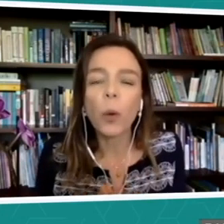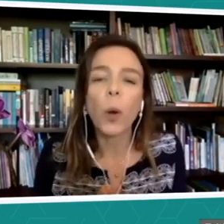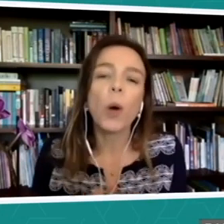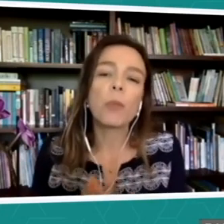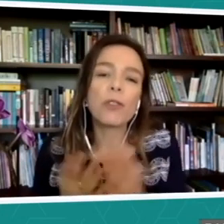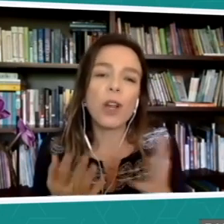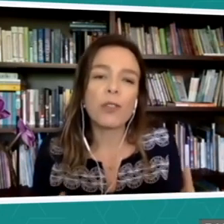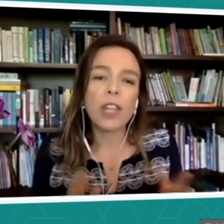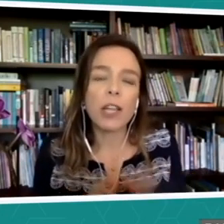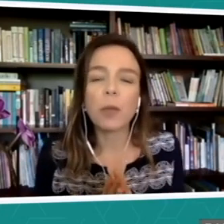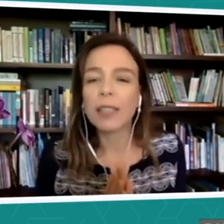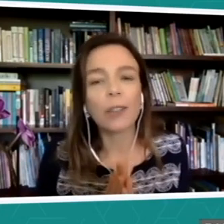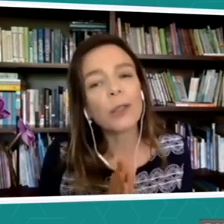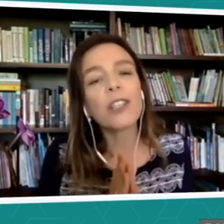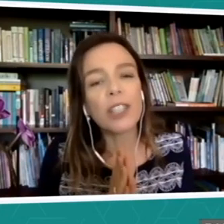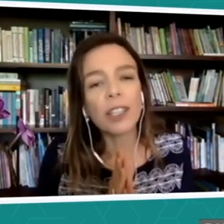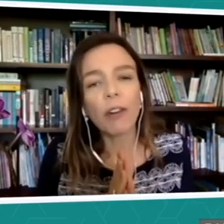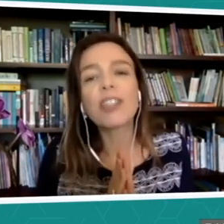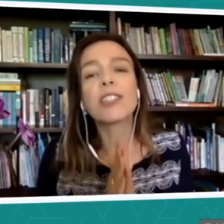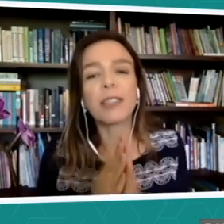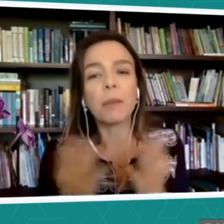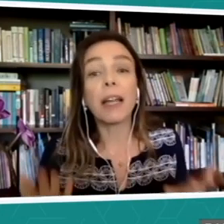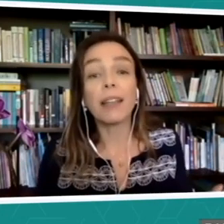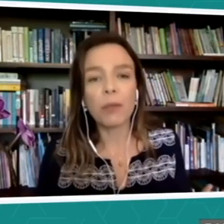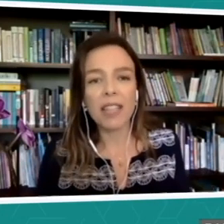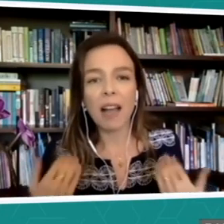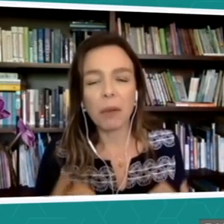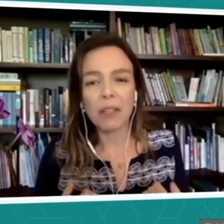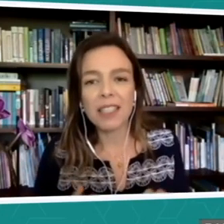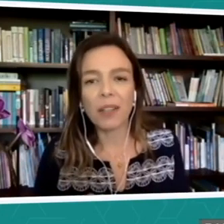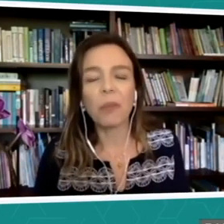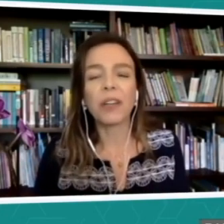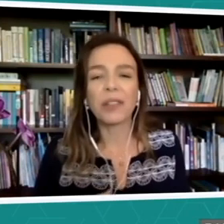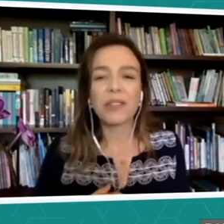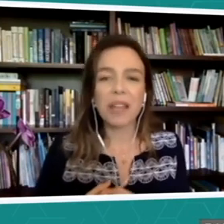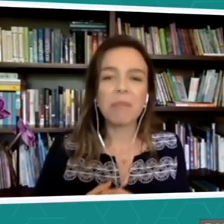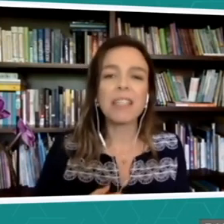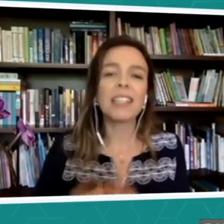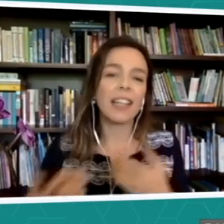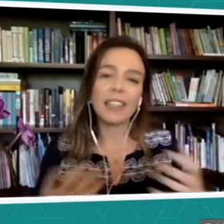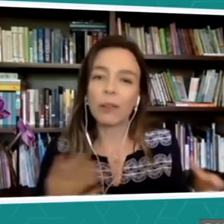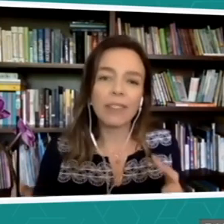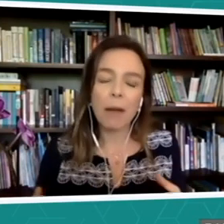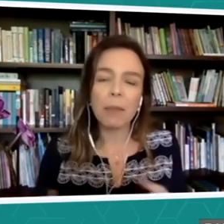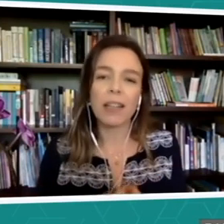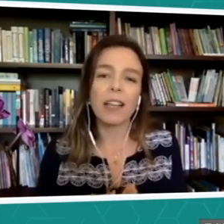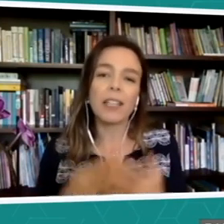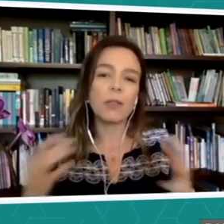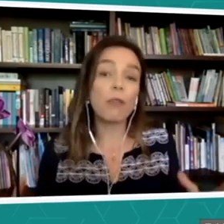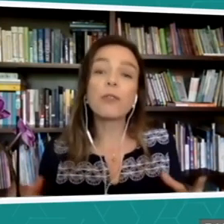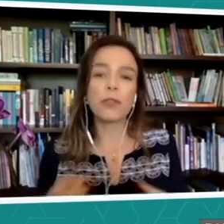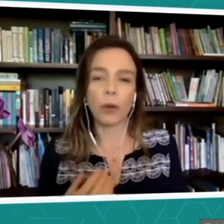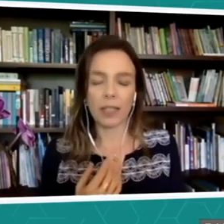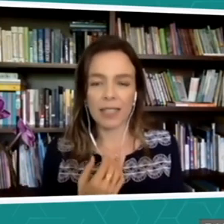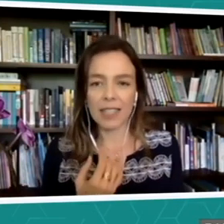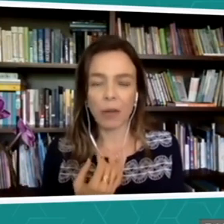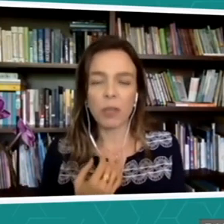para os nossos telespectadores que talvez também não saibam, assim como eu não sabia, né? Que não dá para... Que não funciona, assim, ao mesmo